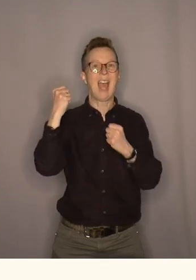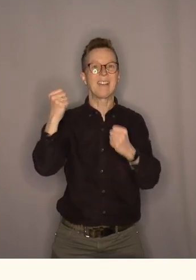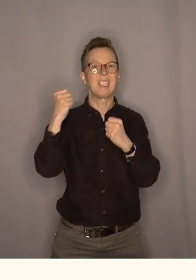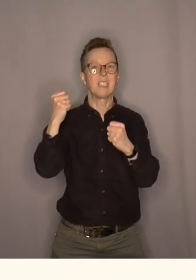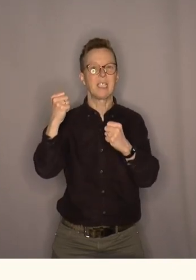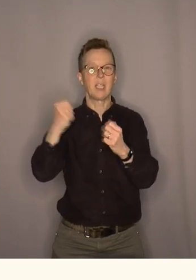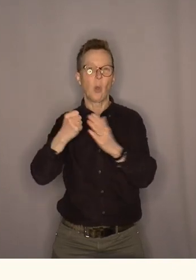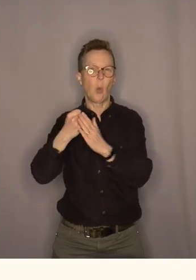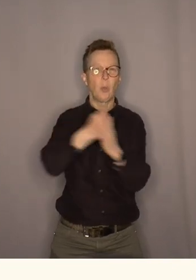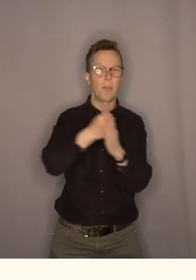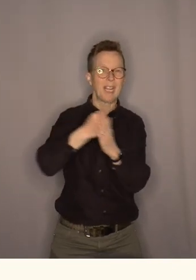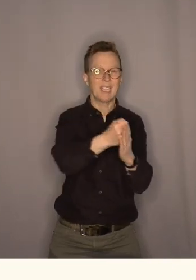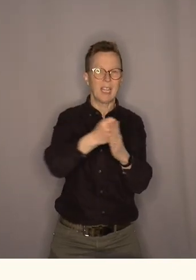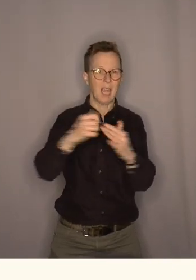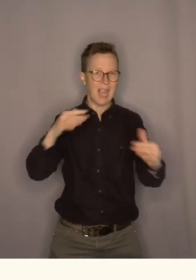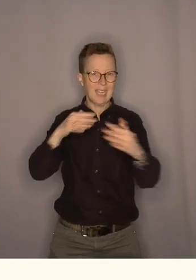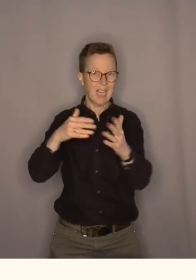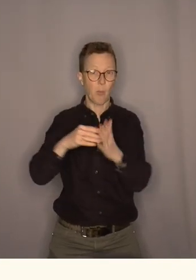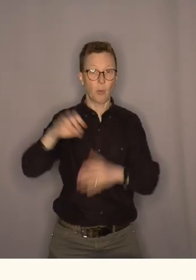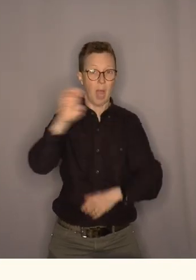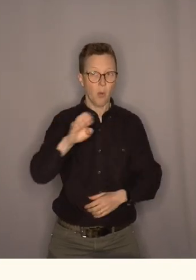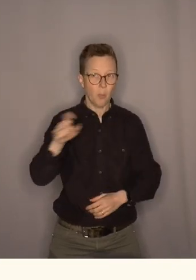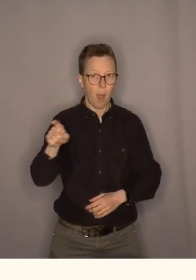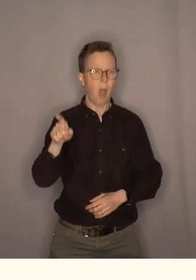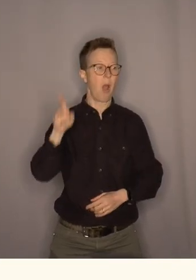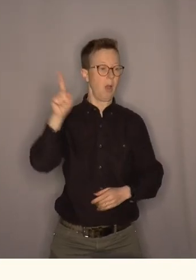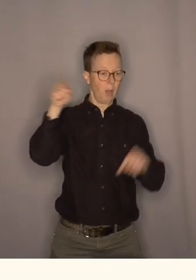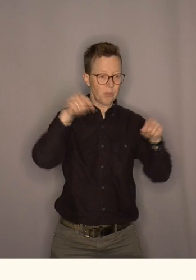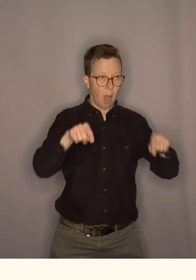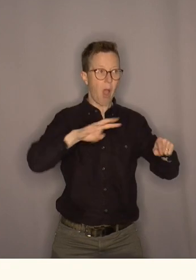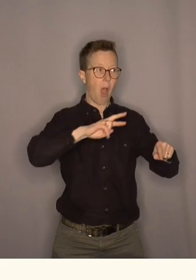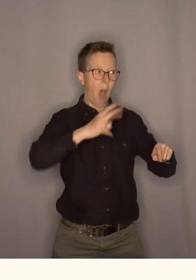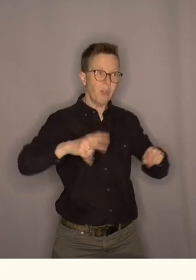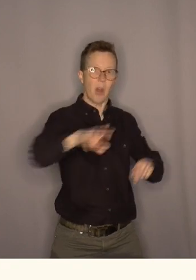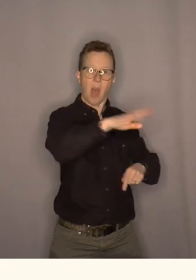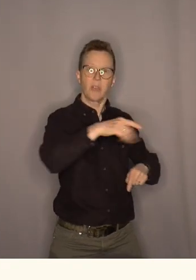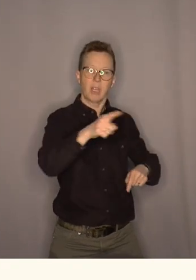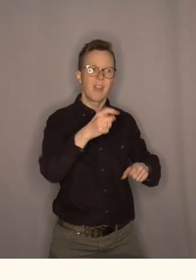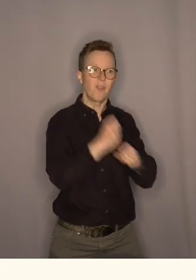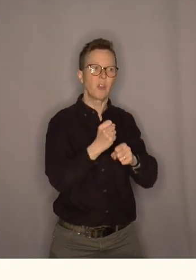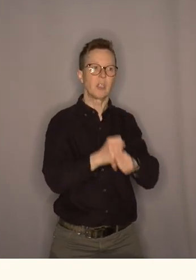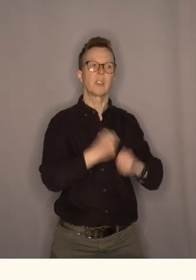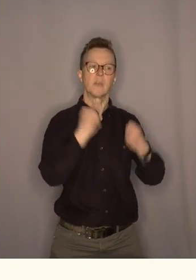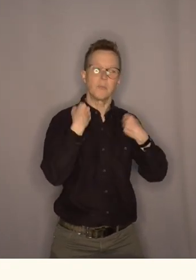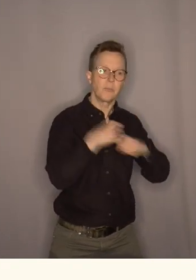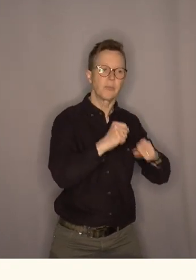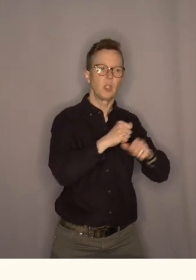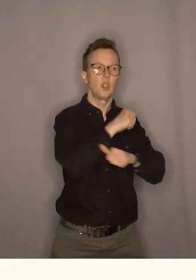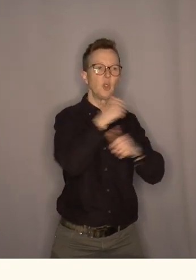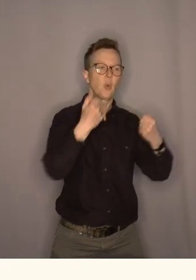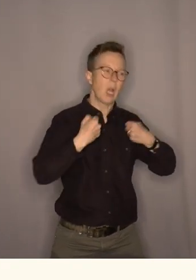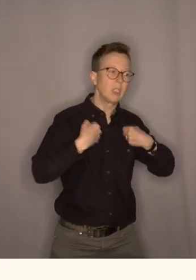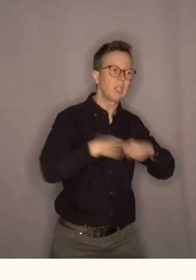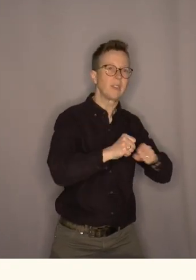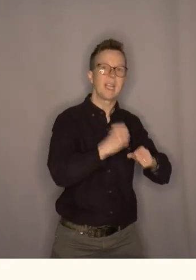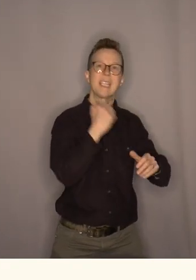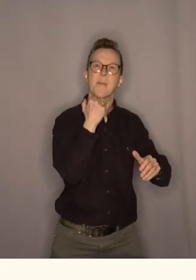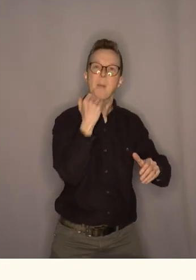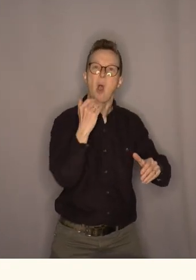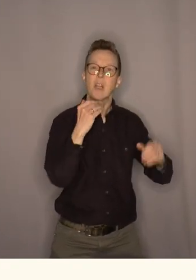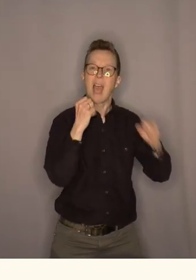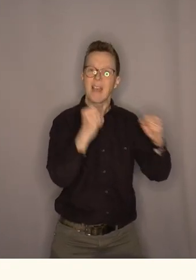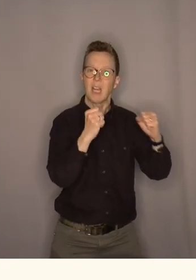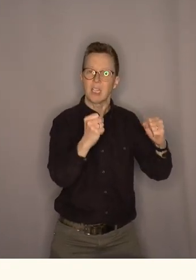og krig mot Europa så har andre land faktisk startet en stor satsing på energisparing og på